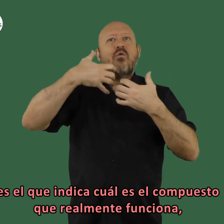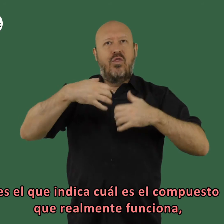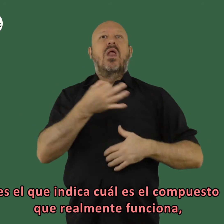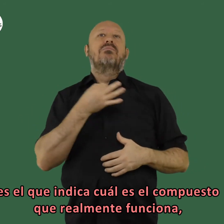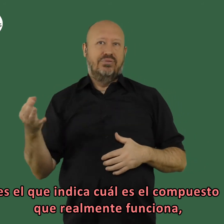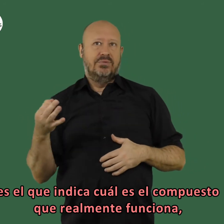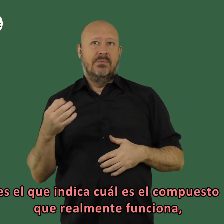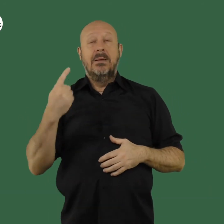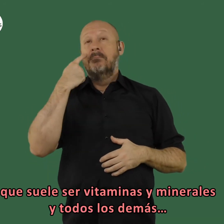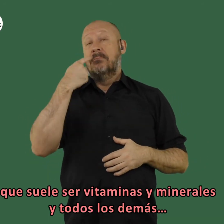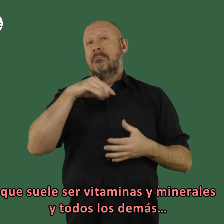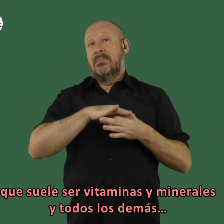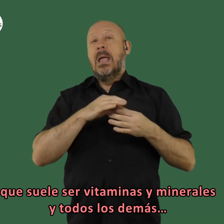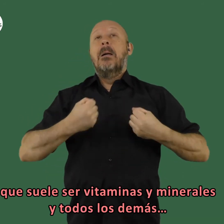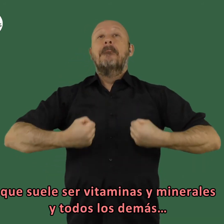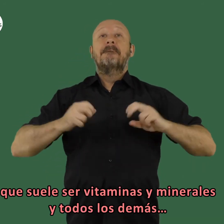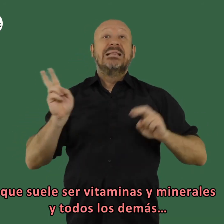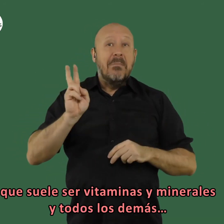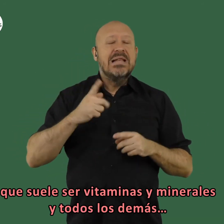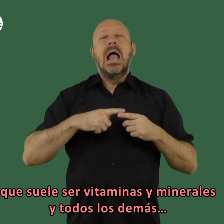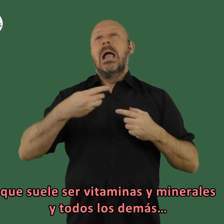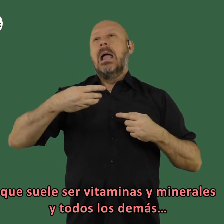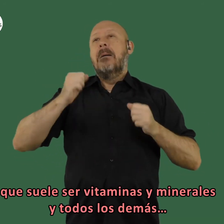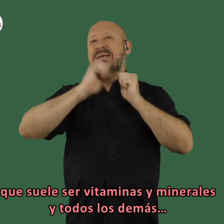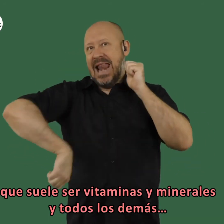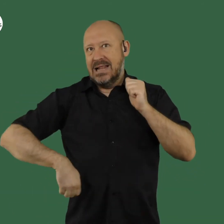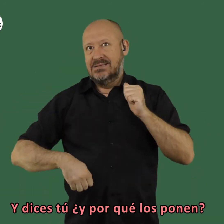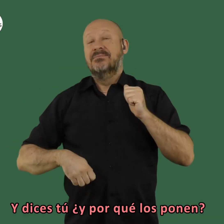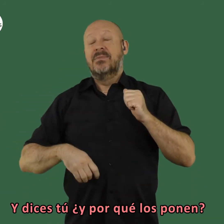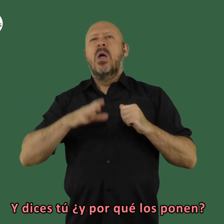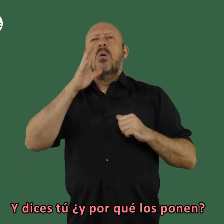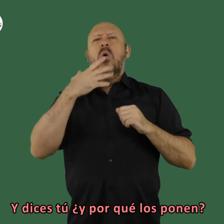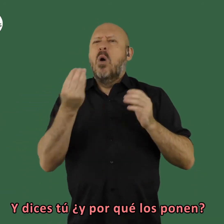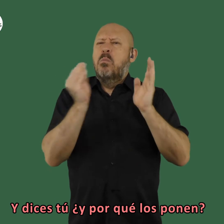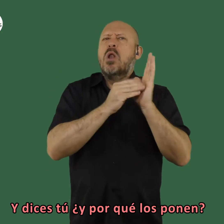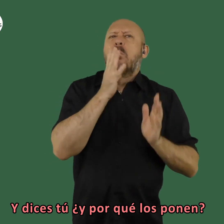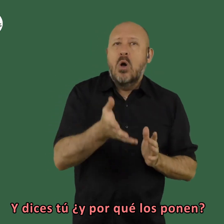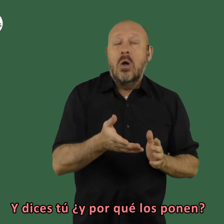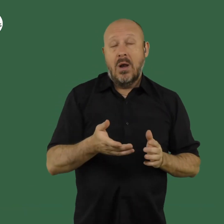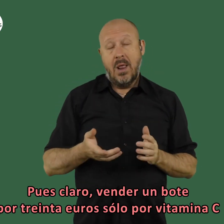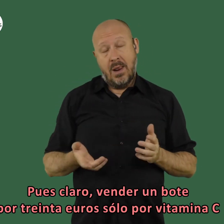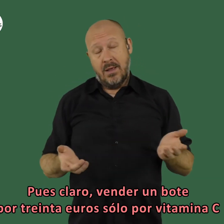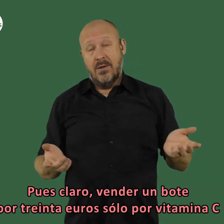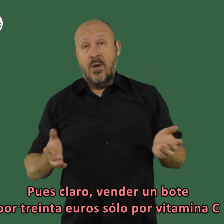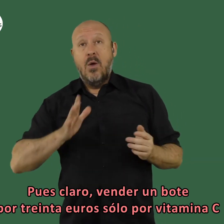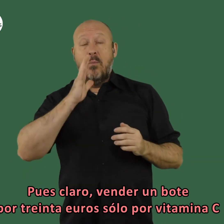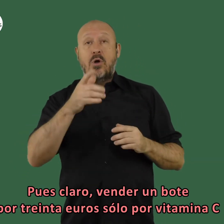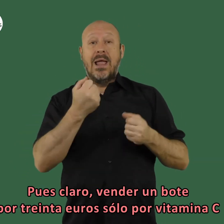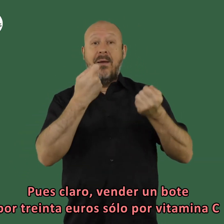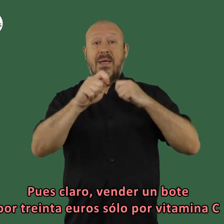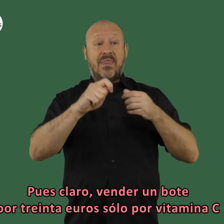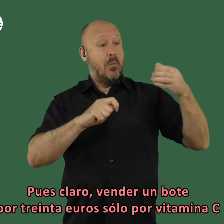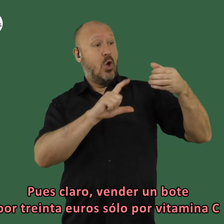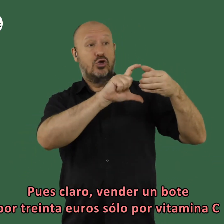el compuesto que realmente funciona que suele ser vitamina y minerales y todos los demás porque y por qué los ponen porque claro